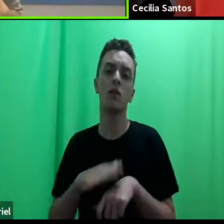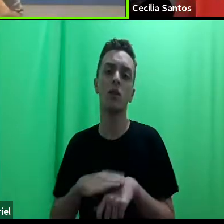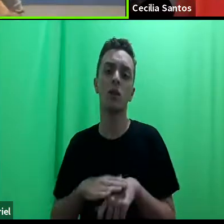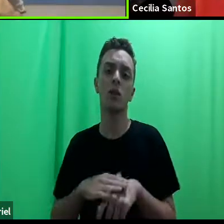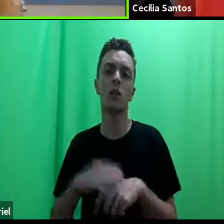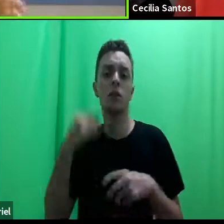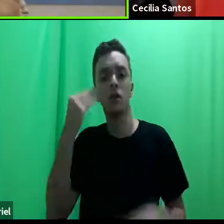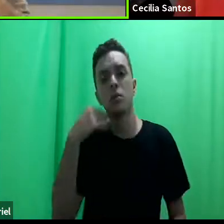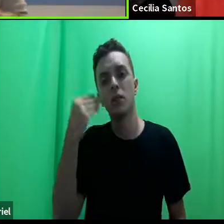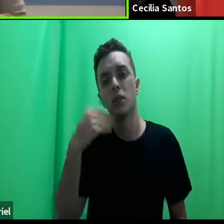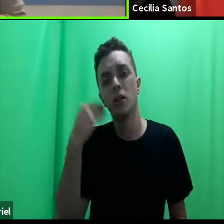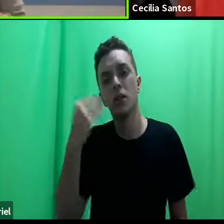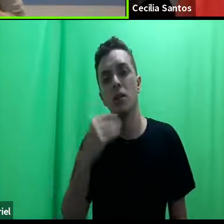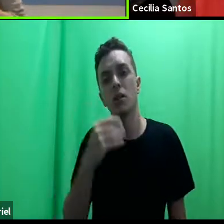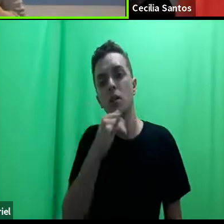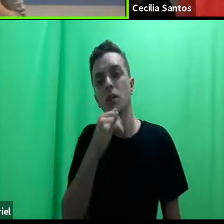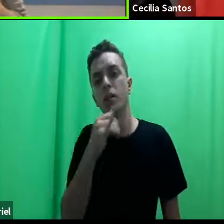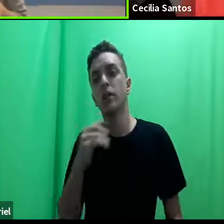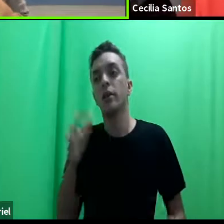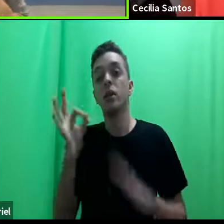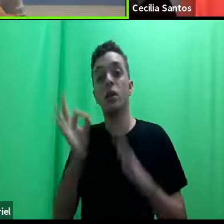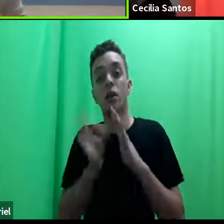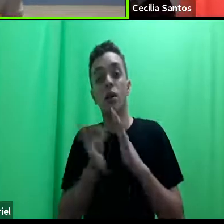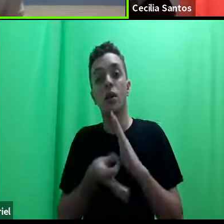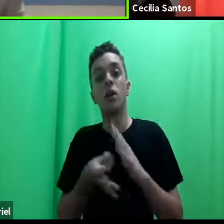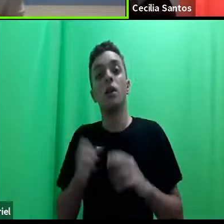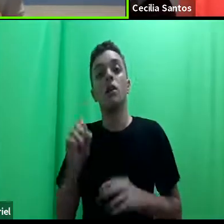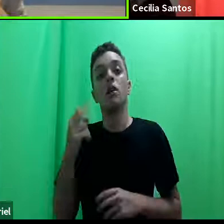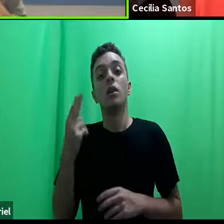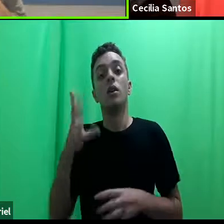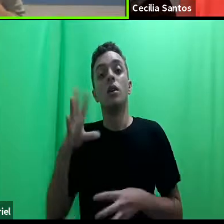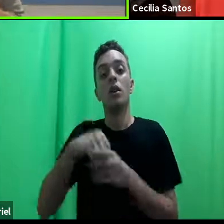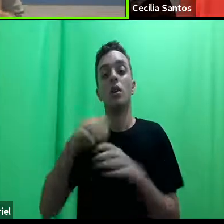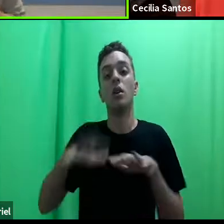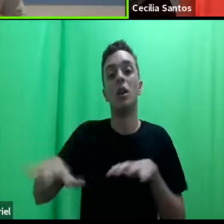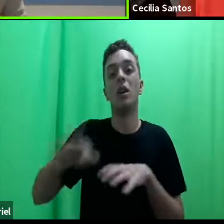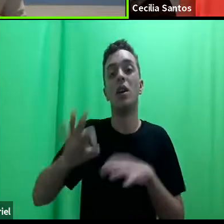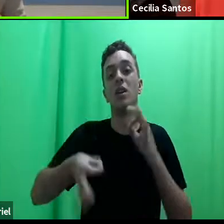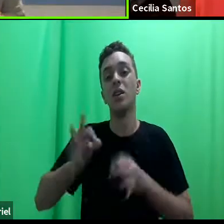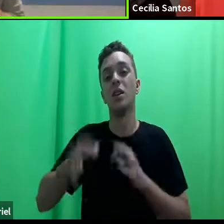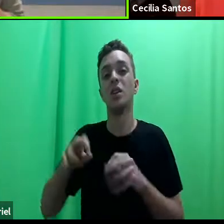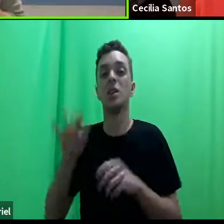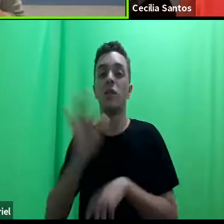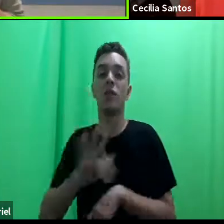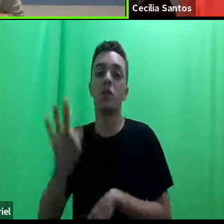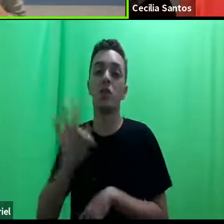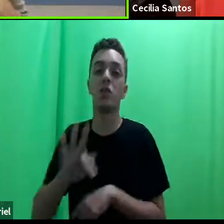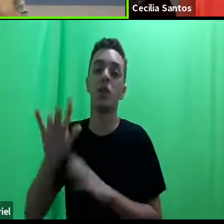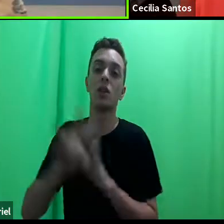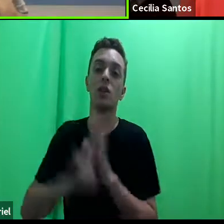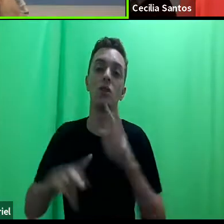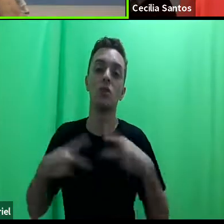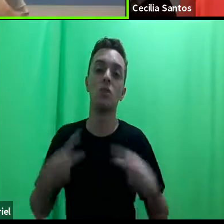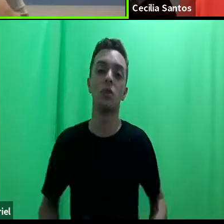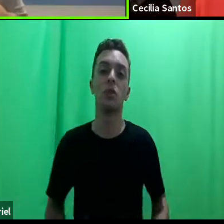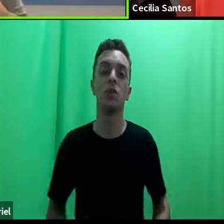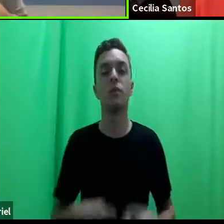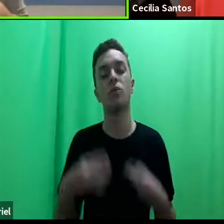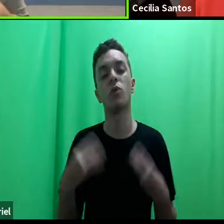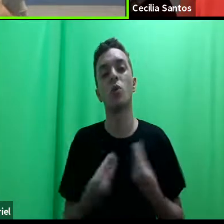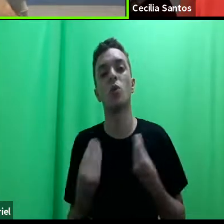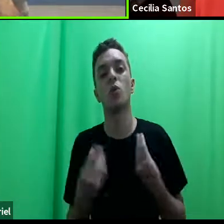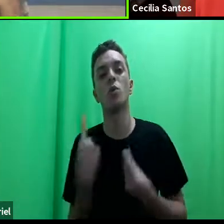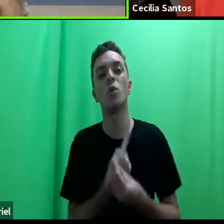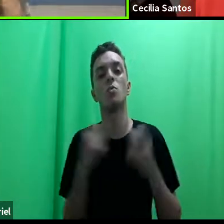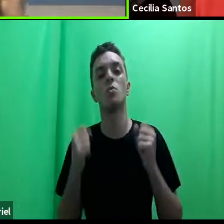experiência, por exemplo, de uma clínica, ou de repente de departamento jurídico, na faculdade que atue com direitos humanos, como medir esse